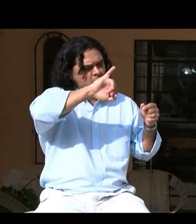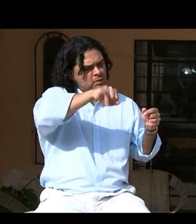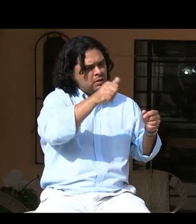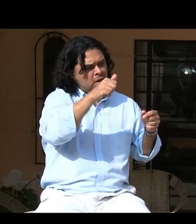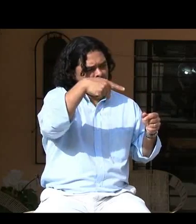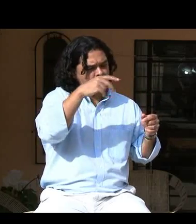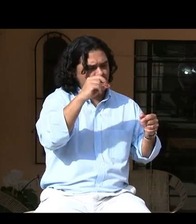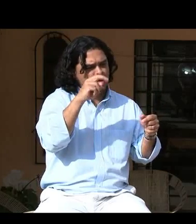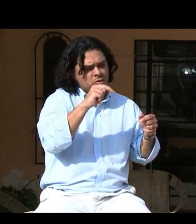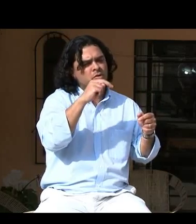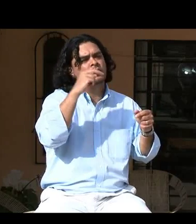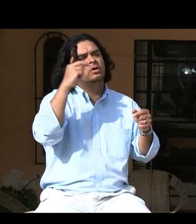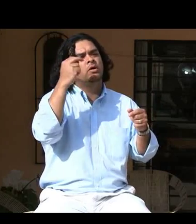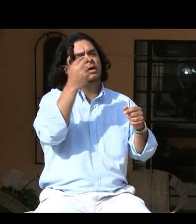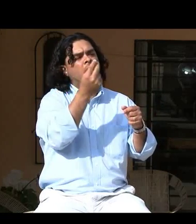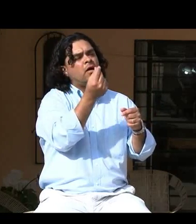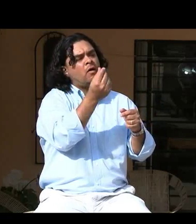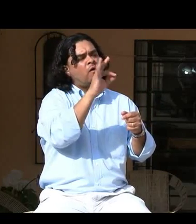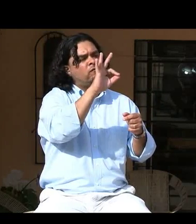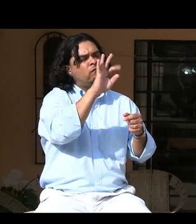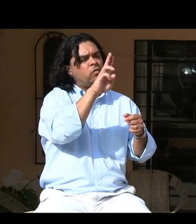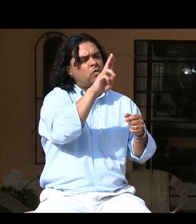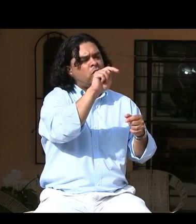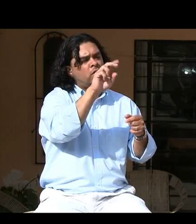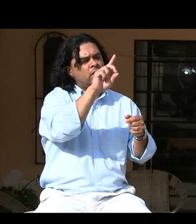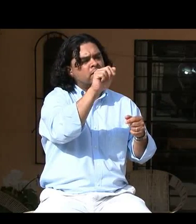ejemplo, en el Japón, esta es la seña de Japón,